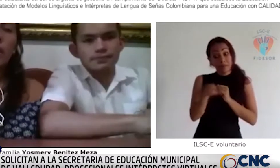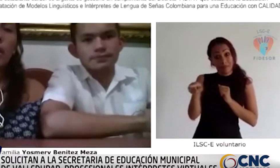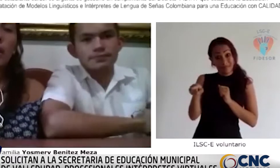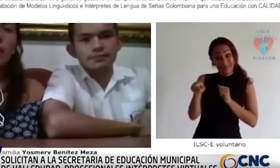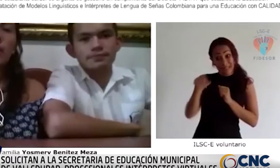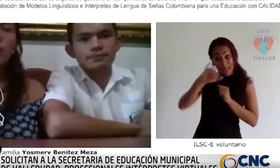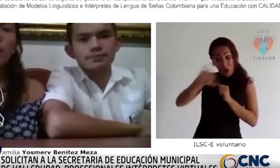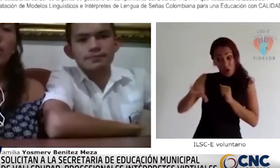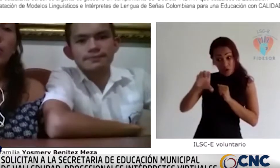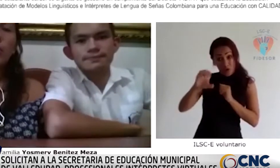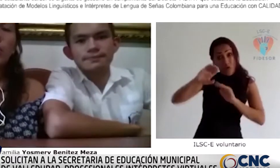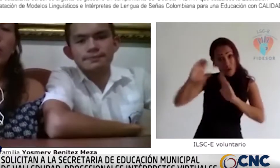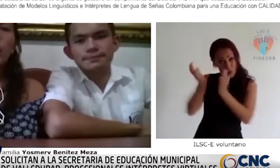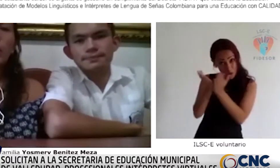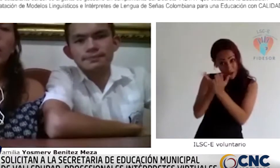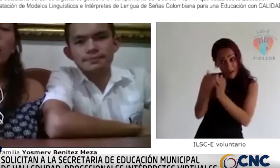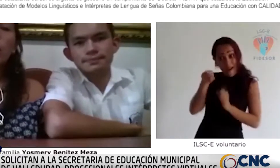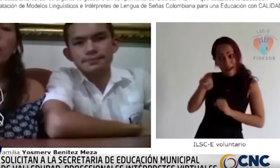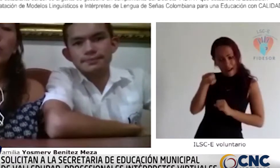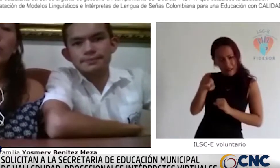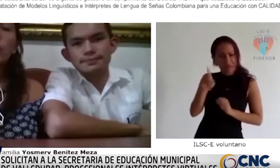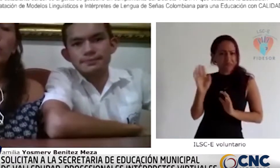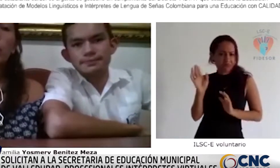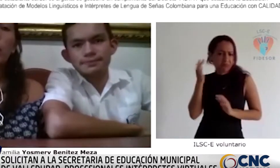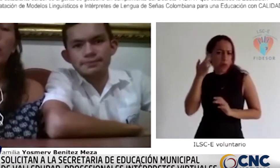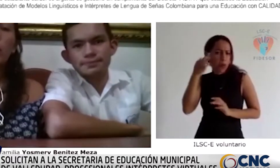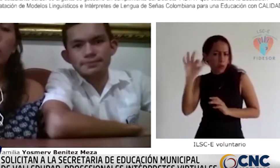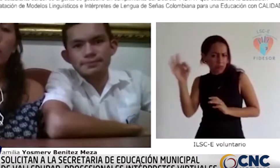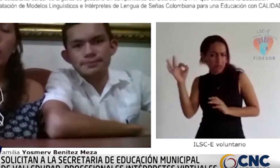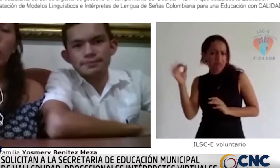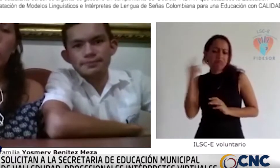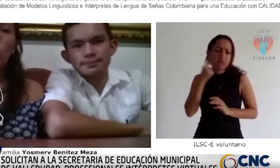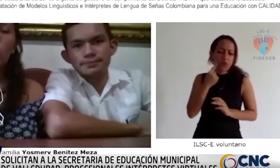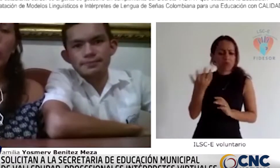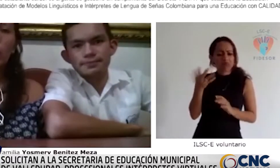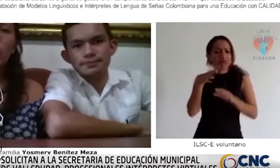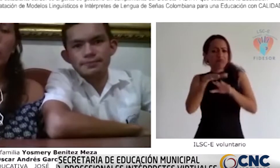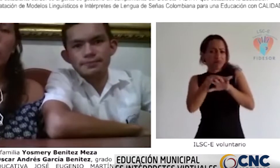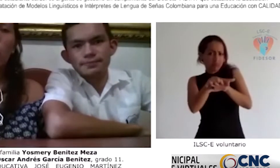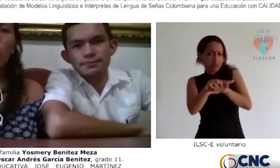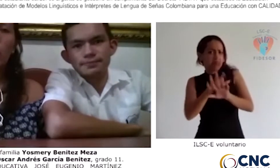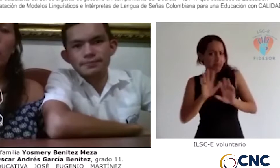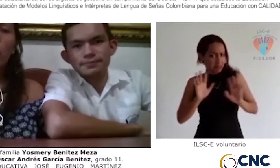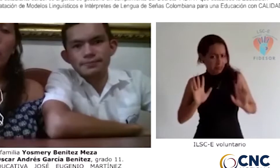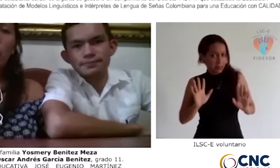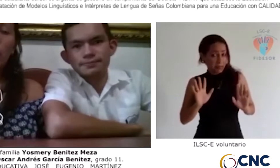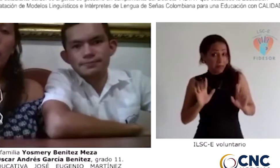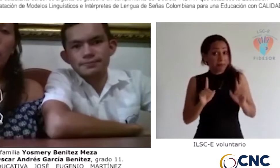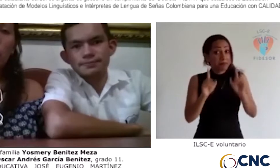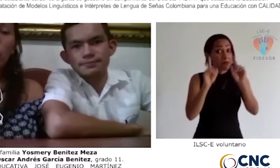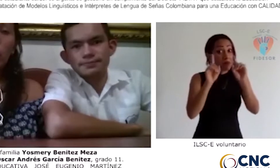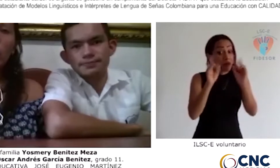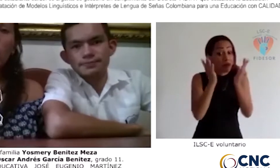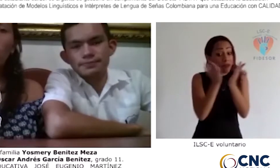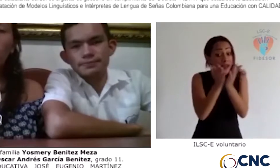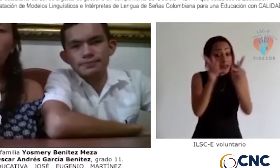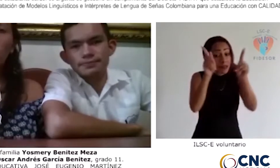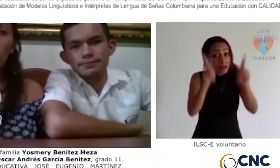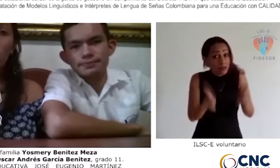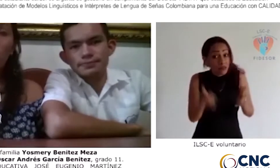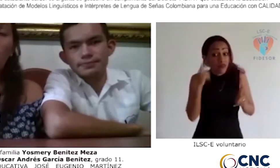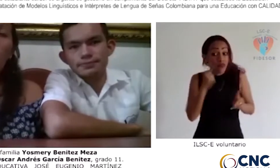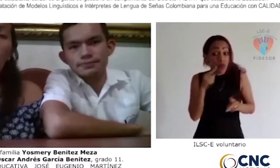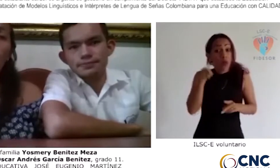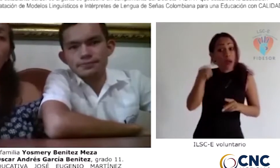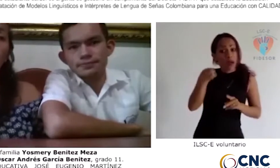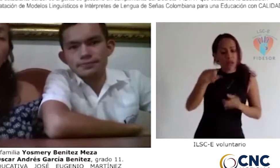Señor alcalde, los niños de la institución José Eugenio Martínez es un colegio de tanto oyentes como niños